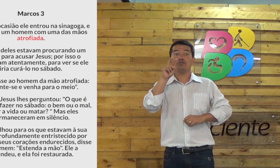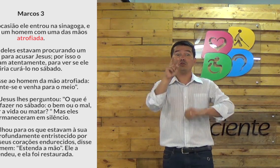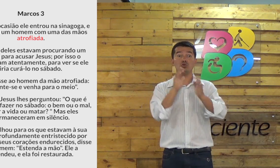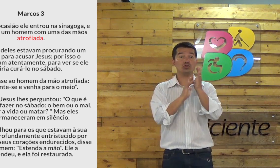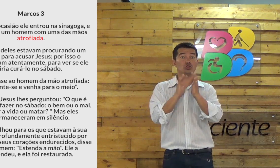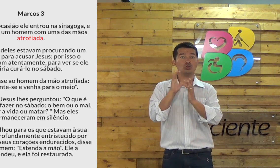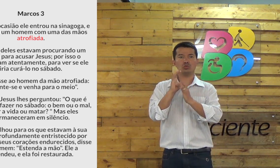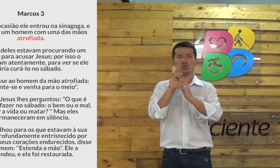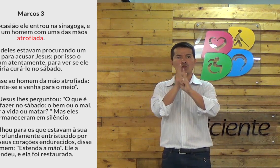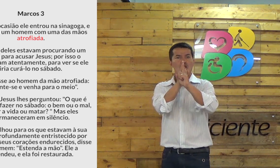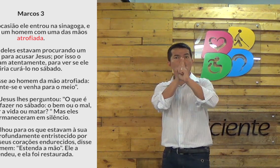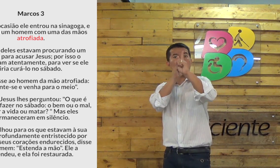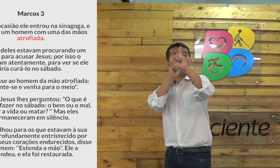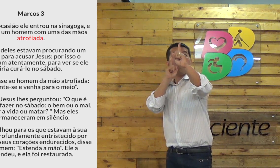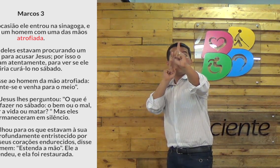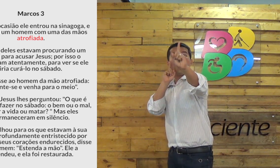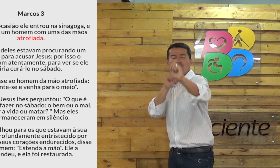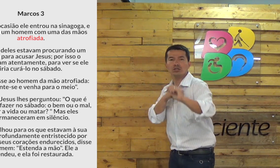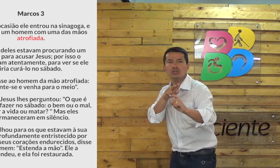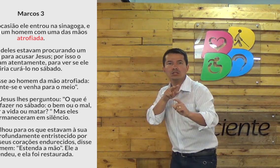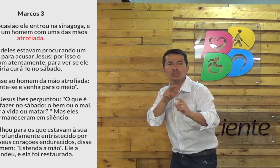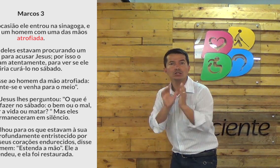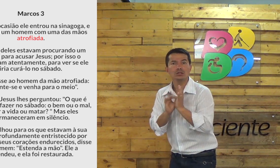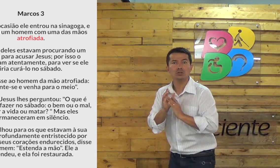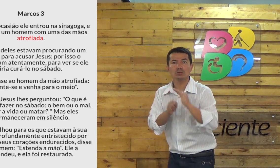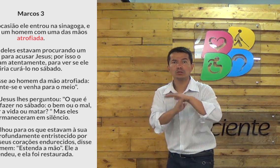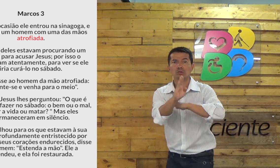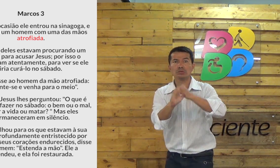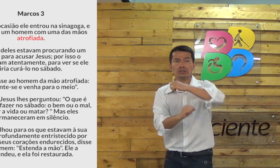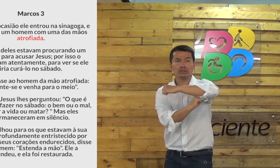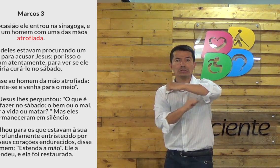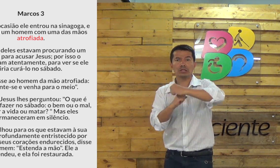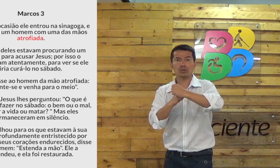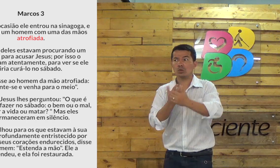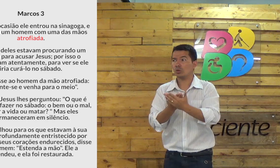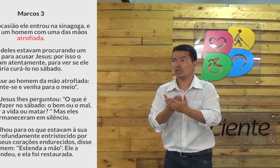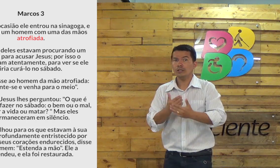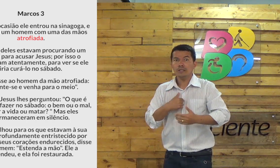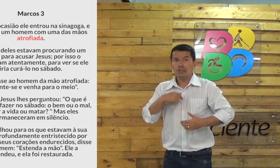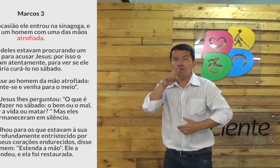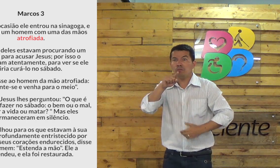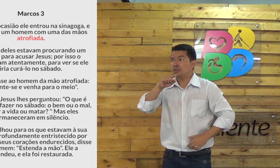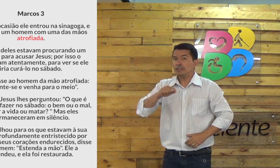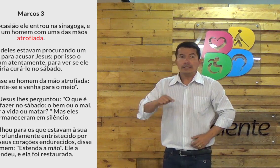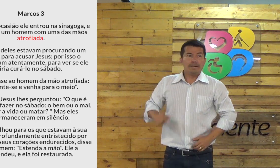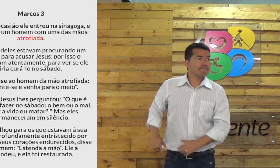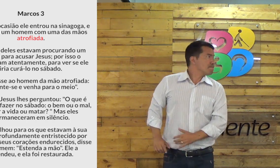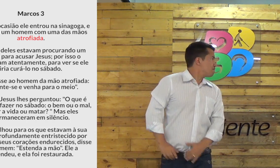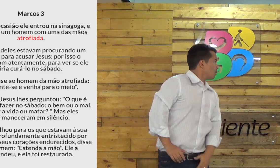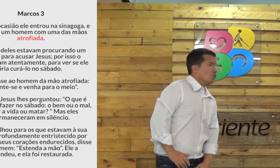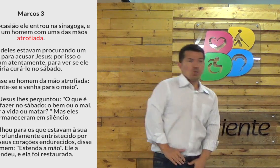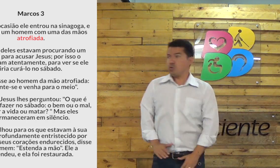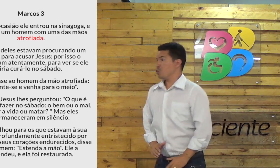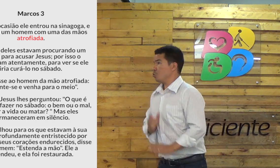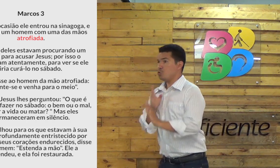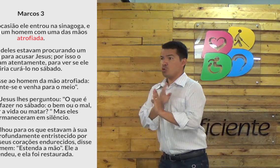o homem viu Jesus ali dentro. Viu que estava longe. Mas ele queria, de algum jeito, falar com Jesus. Não, não. Vou tentar falar com ele.